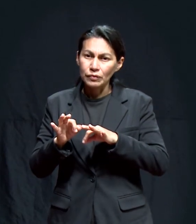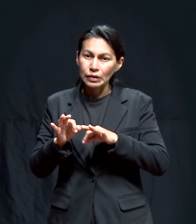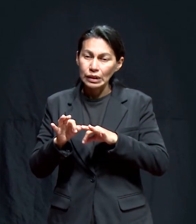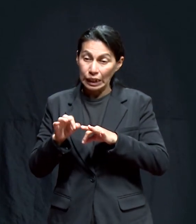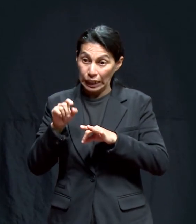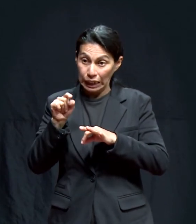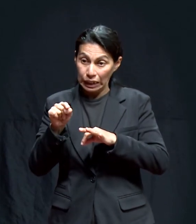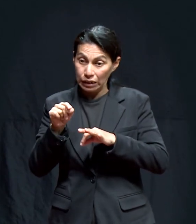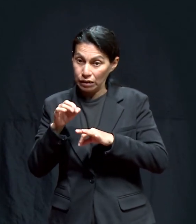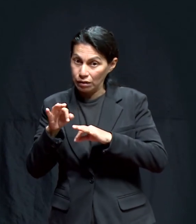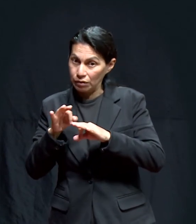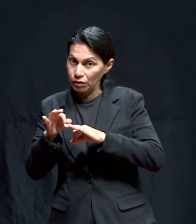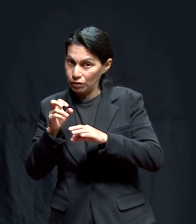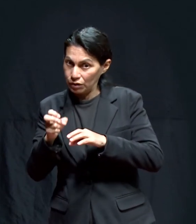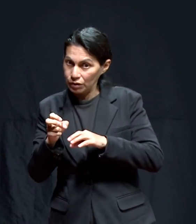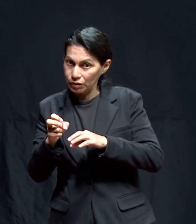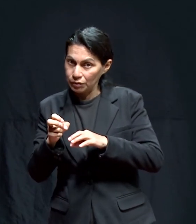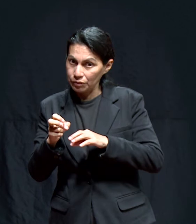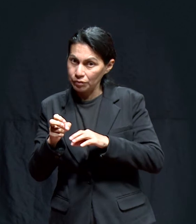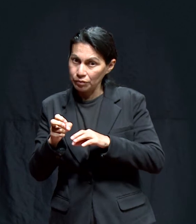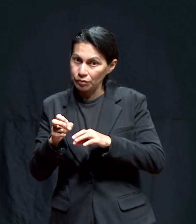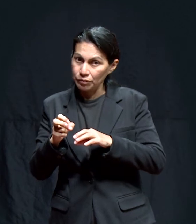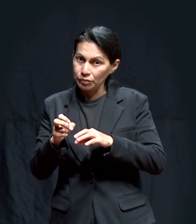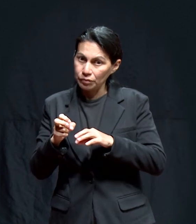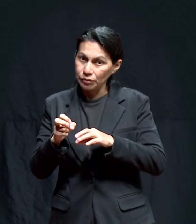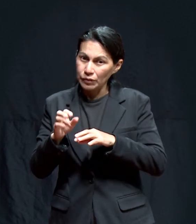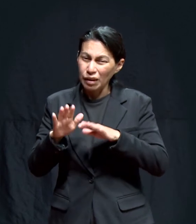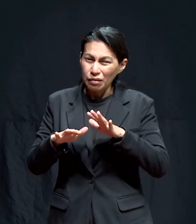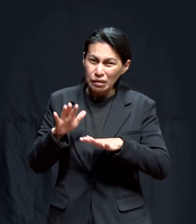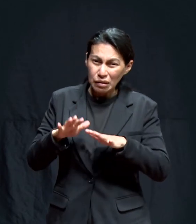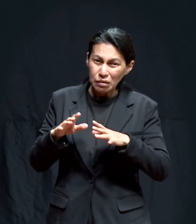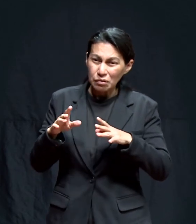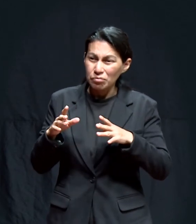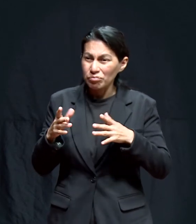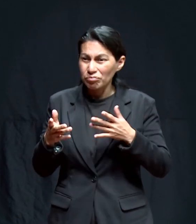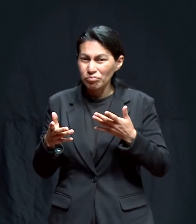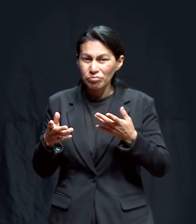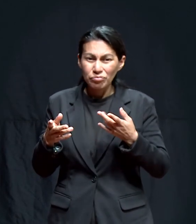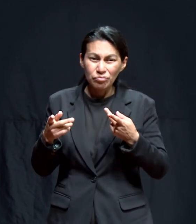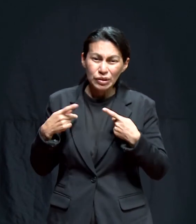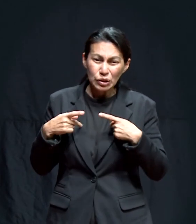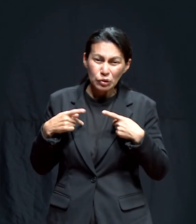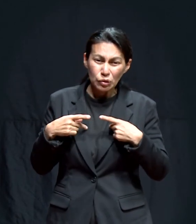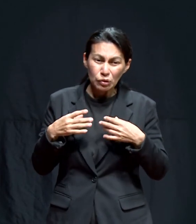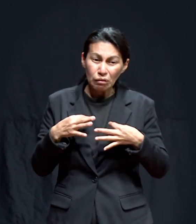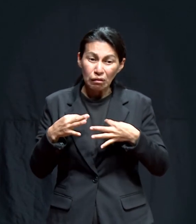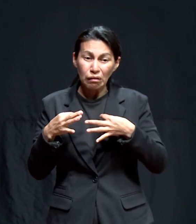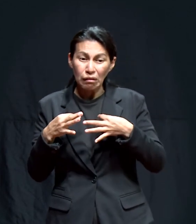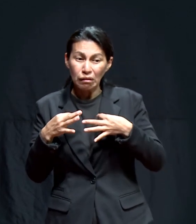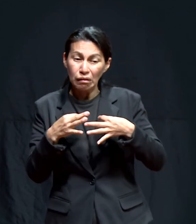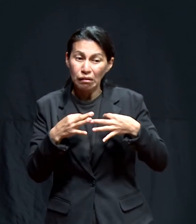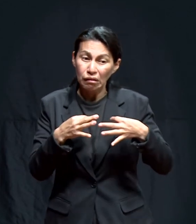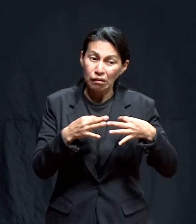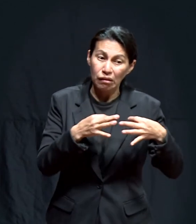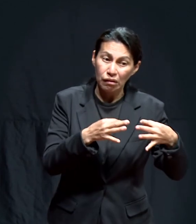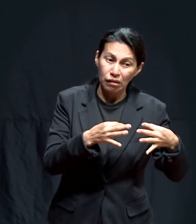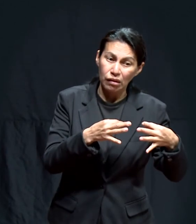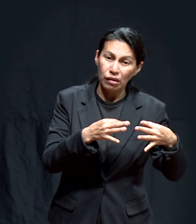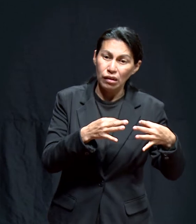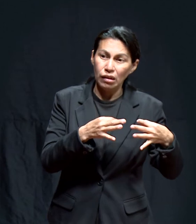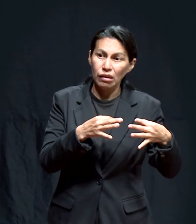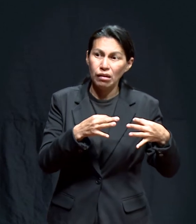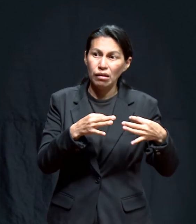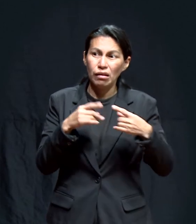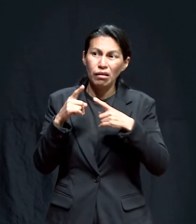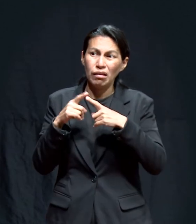Y, pues, en ese mismo trabajo, uno se va enrolando y te vas olvidando de la iglesia. A